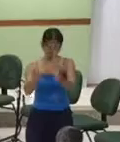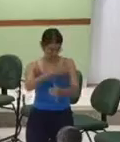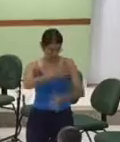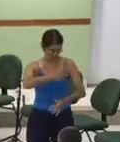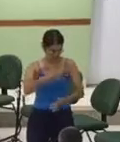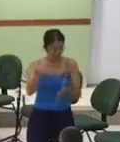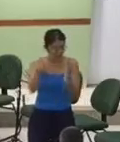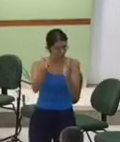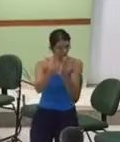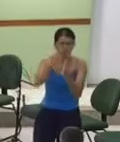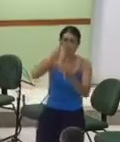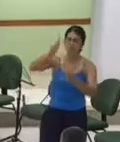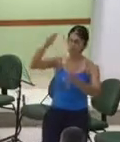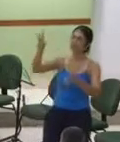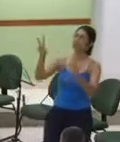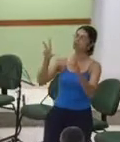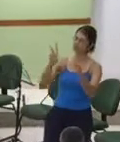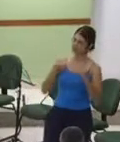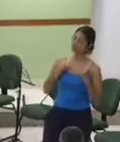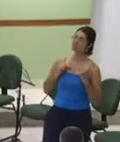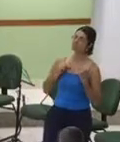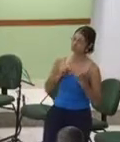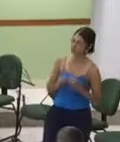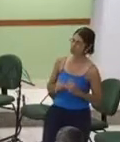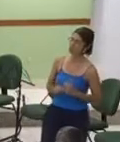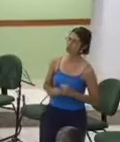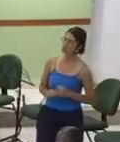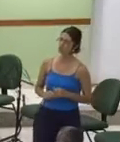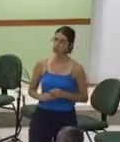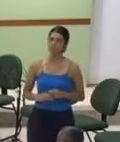-lhe